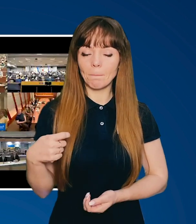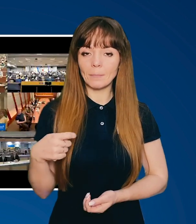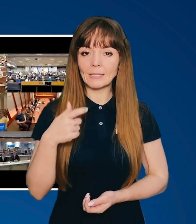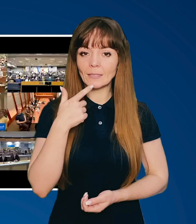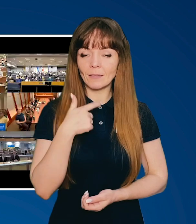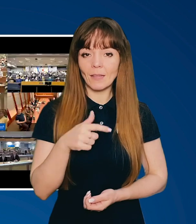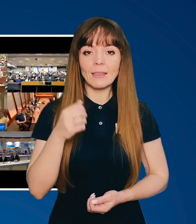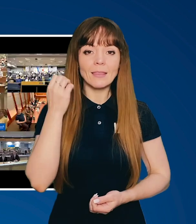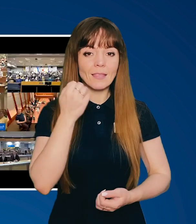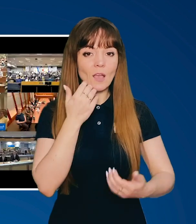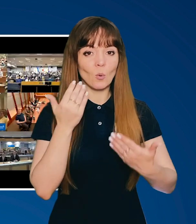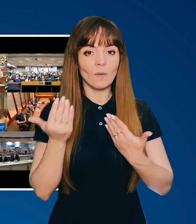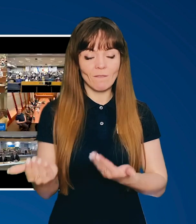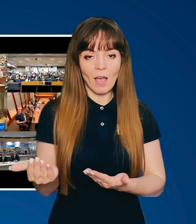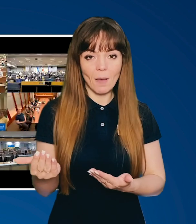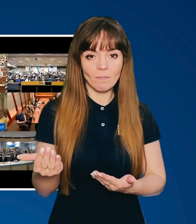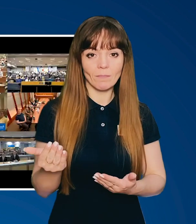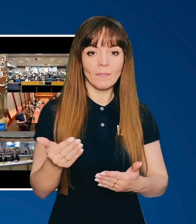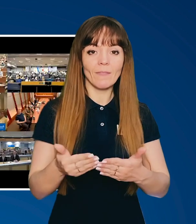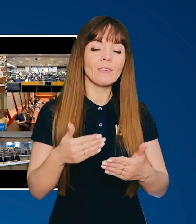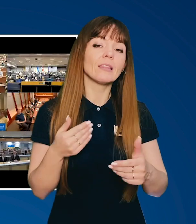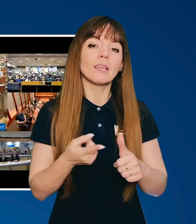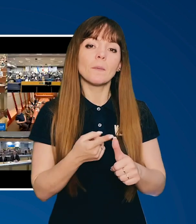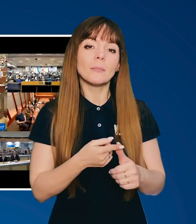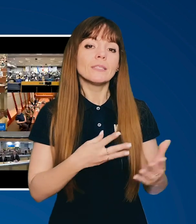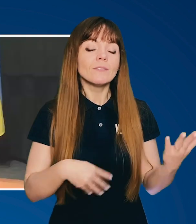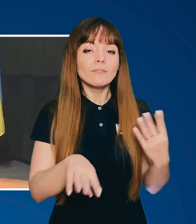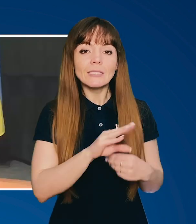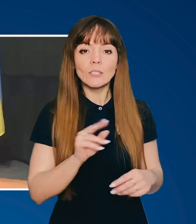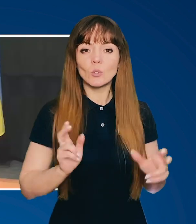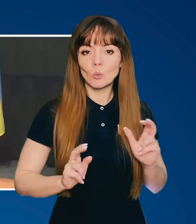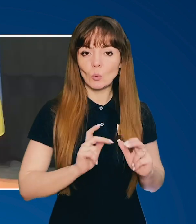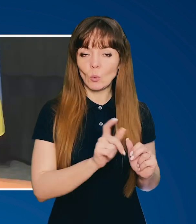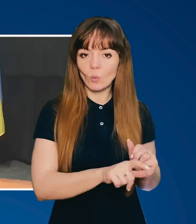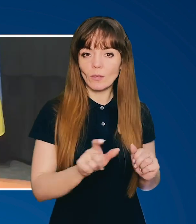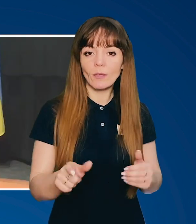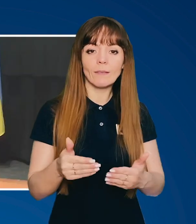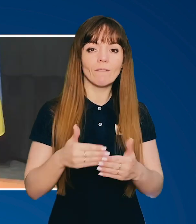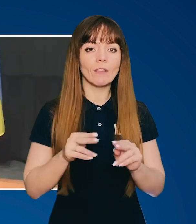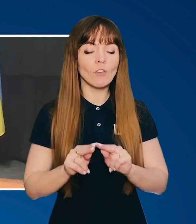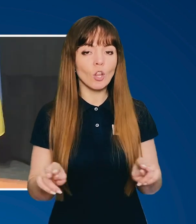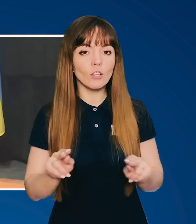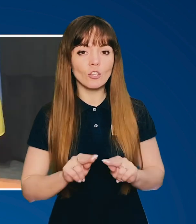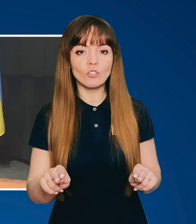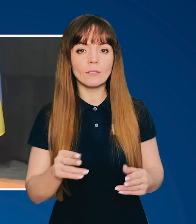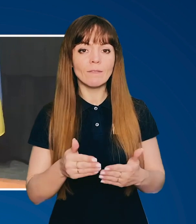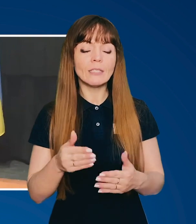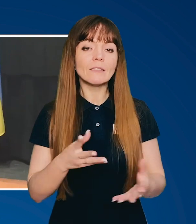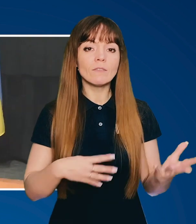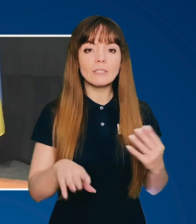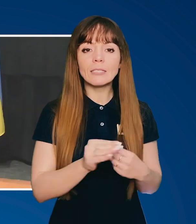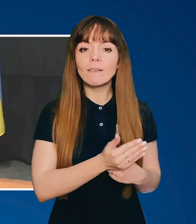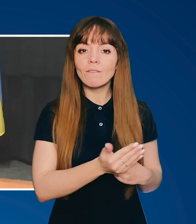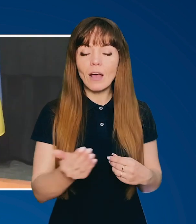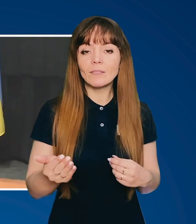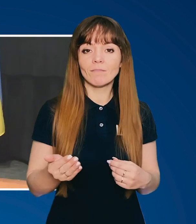Пане Президенте, дякую вам від імені всіх студентів, від випадачів, від всіх вас, хто